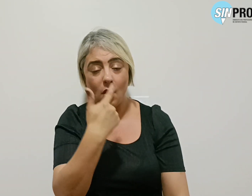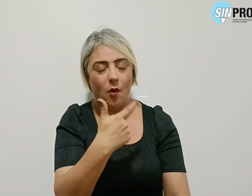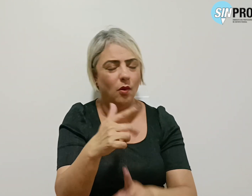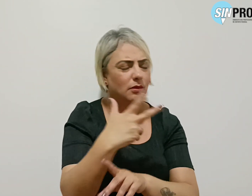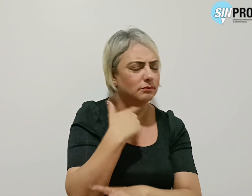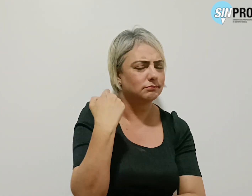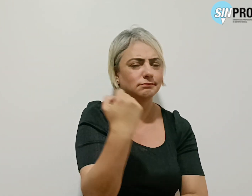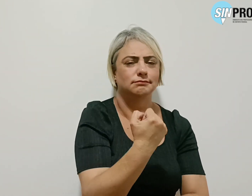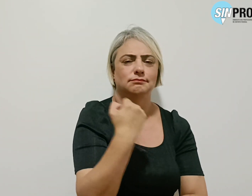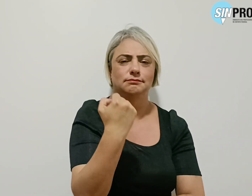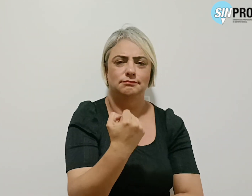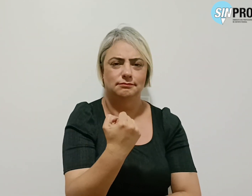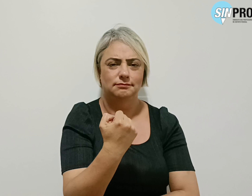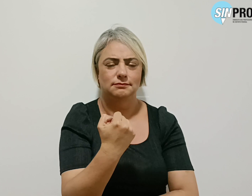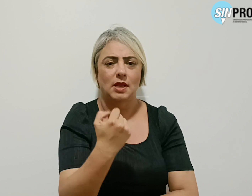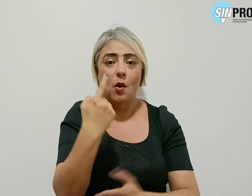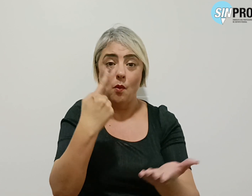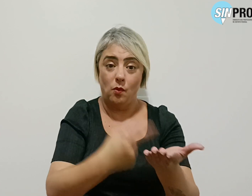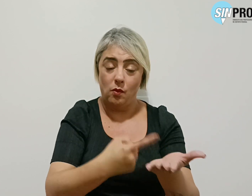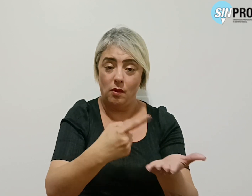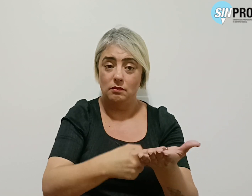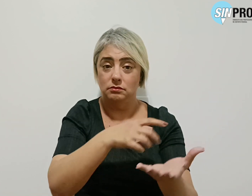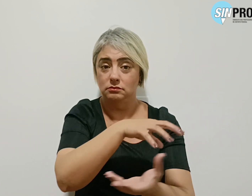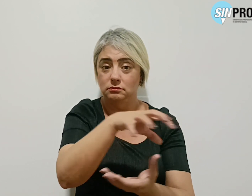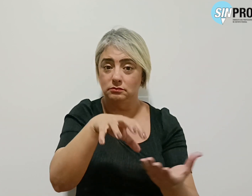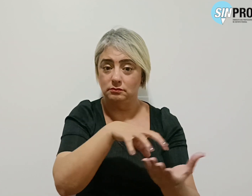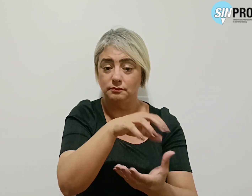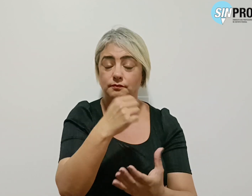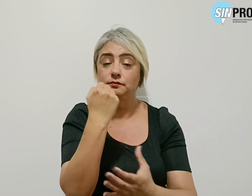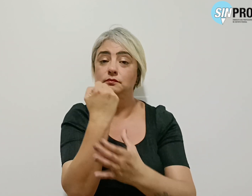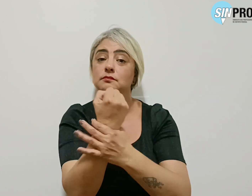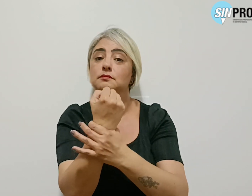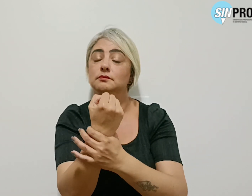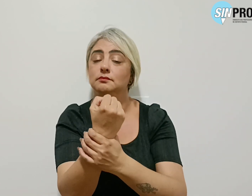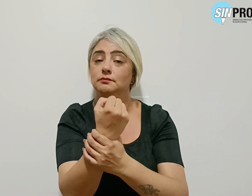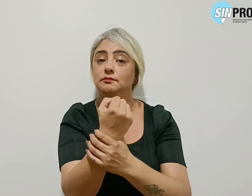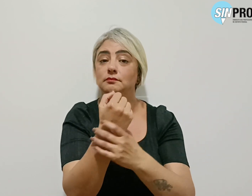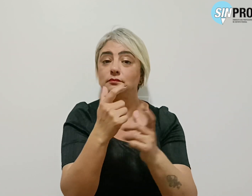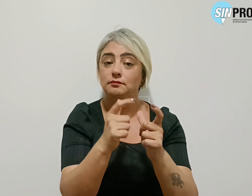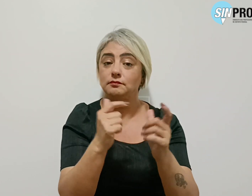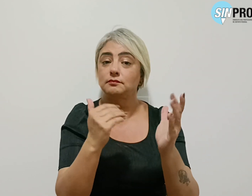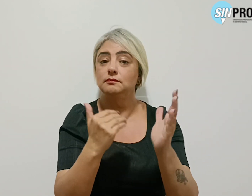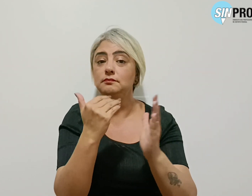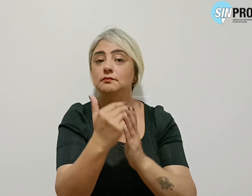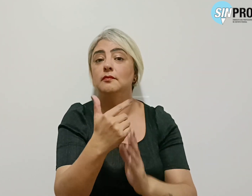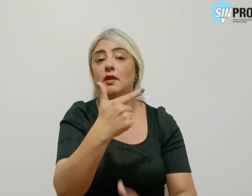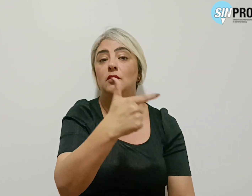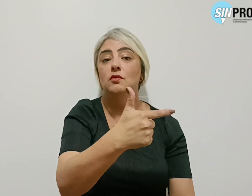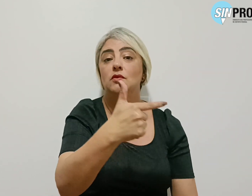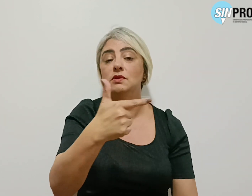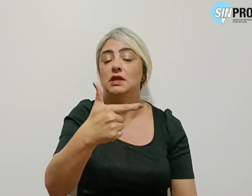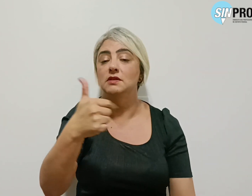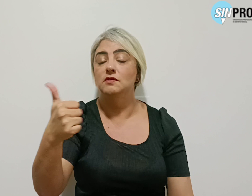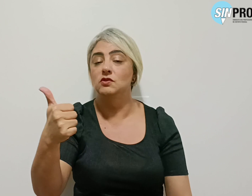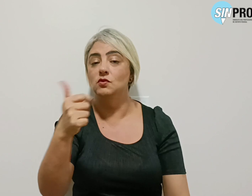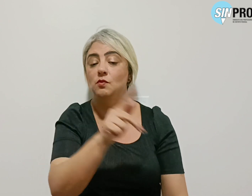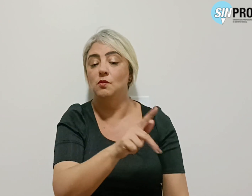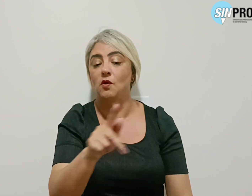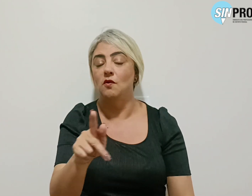conquista. O acordo de greve garantiu a ampliação para 221 professores e